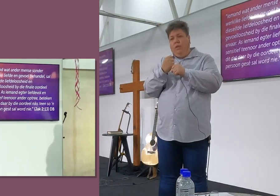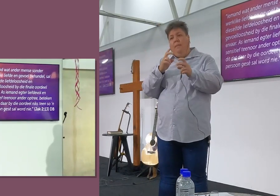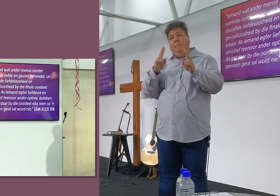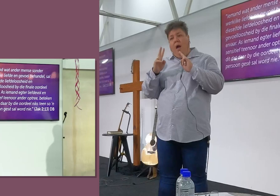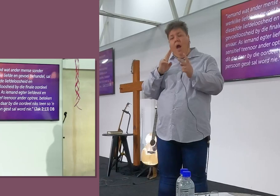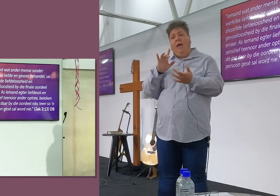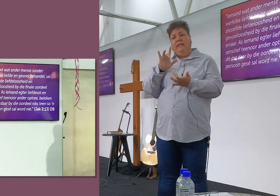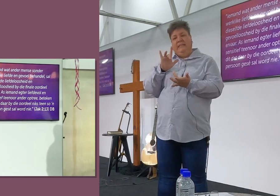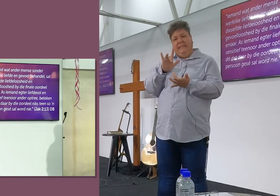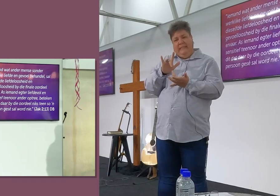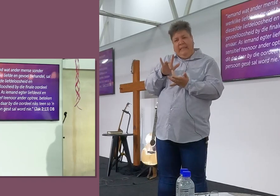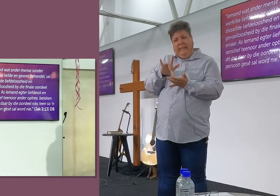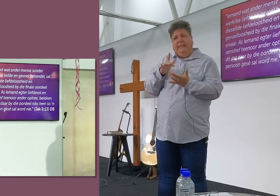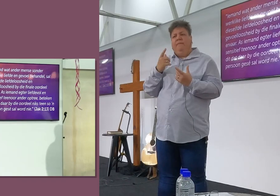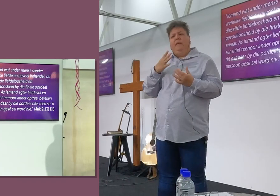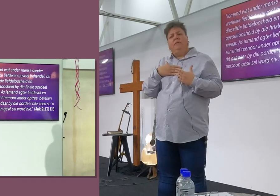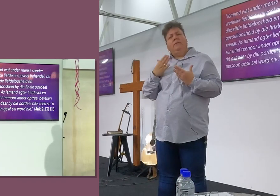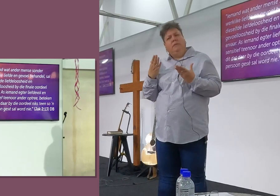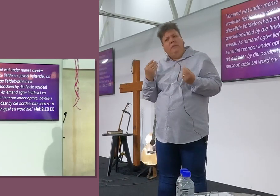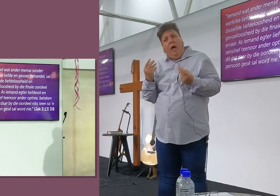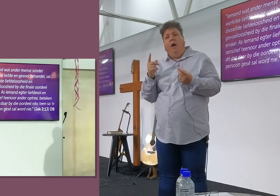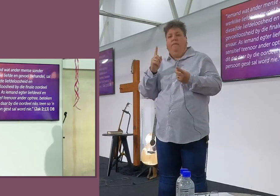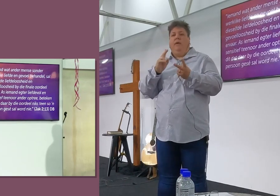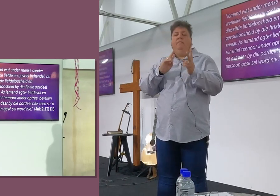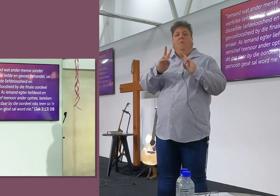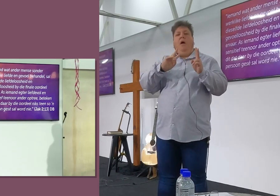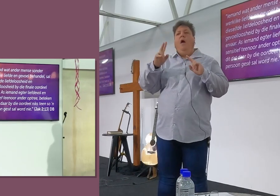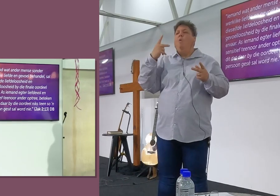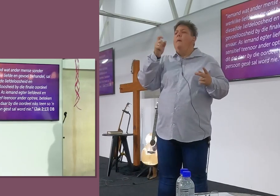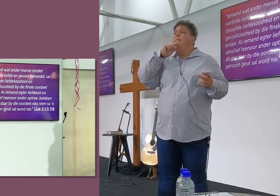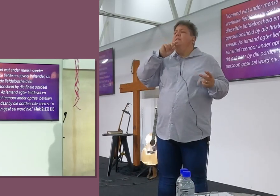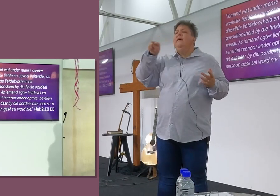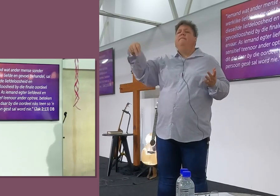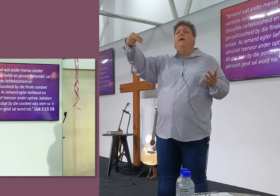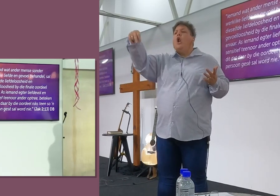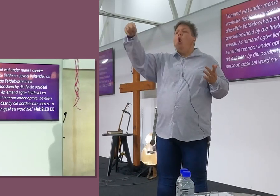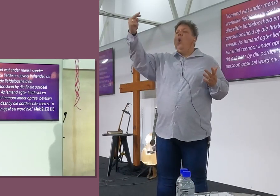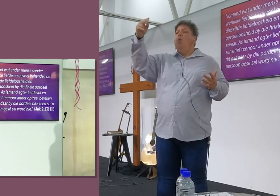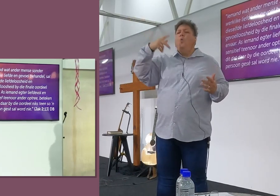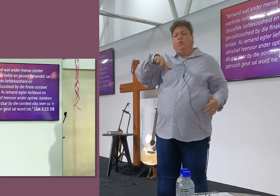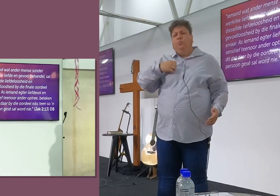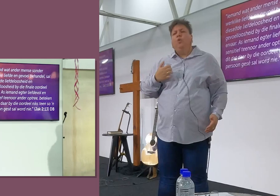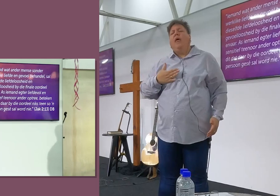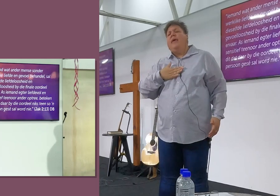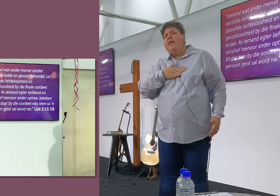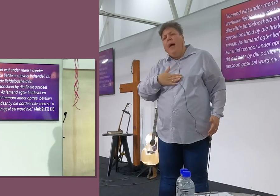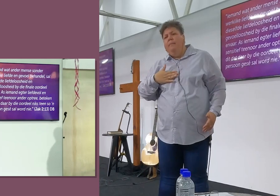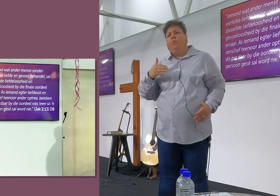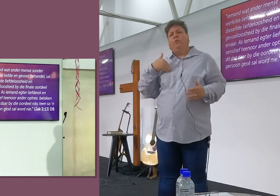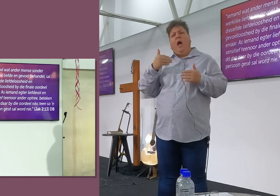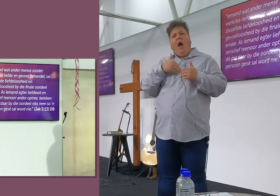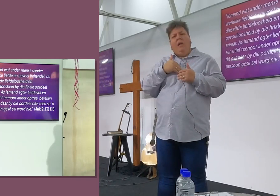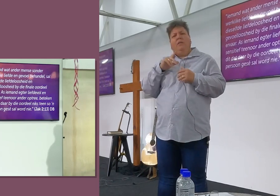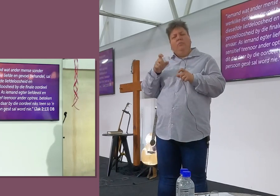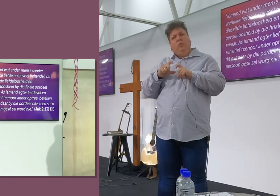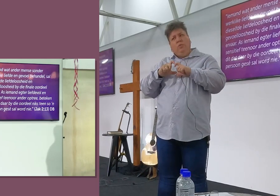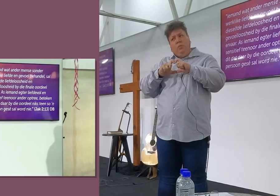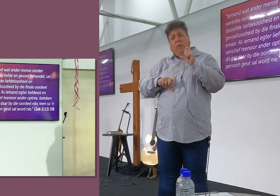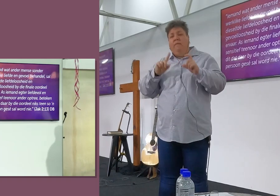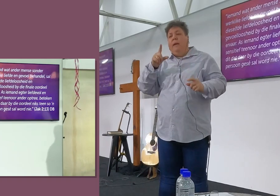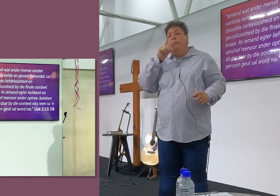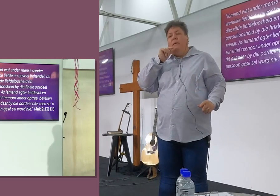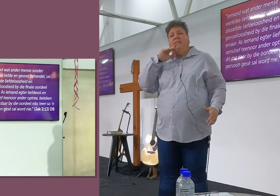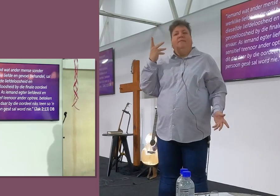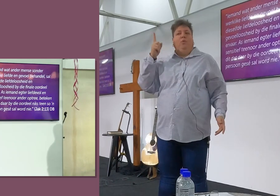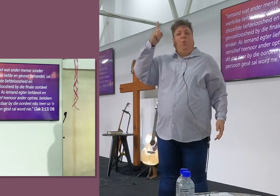sensitiviteit en een sachtheid hee vir verloore siele. Ek en jy moet jammer voel, ons hart moet breek vir mense